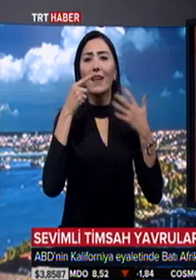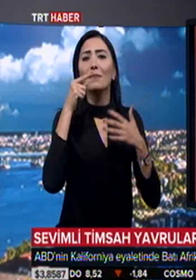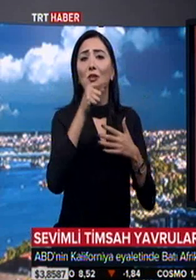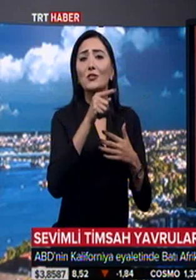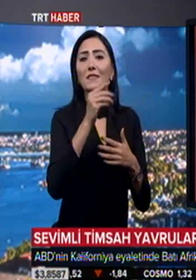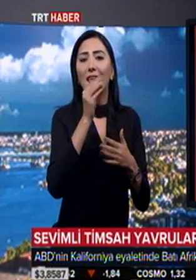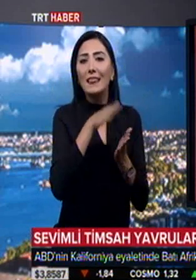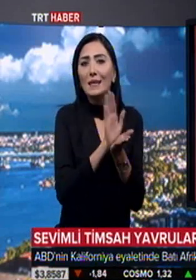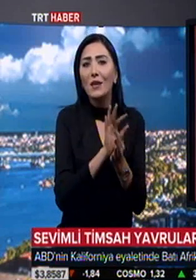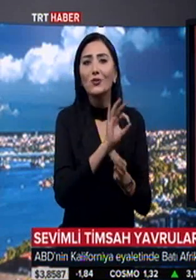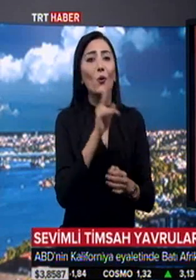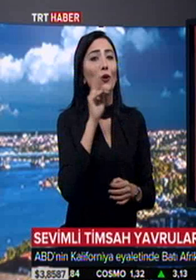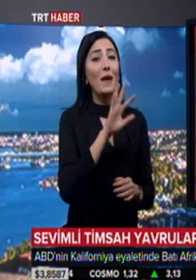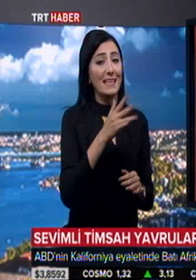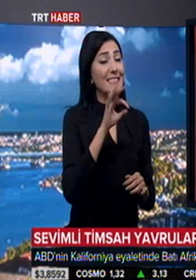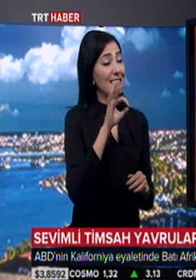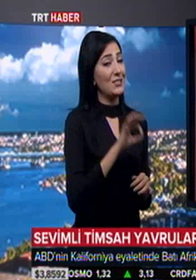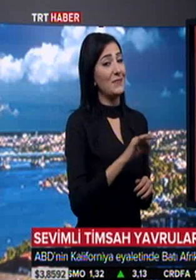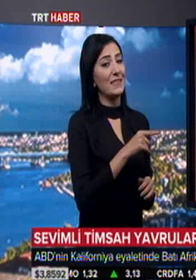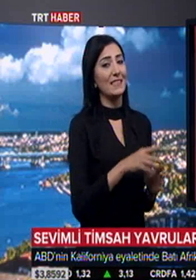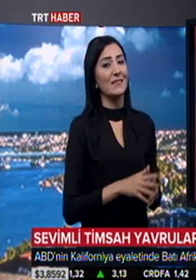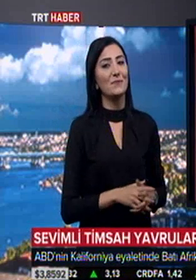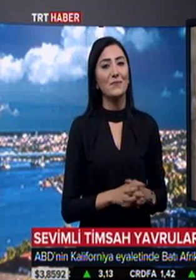hiç de öyle görünmüyor. En azından şimdilik.